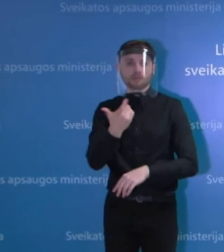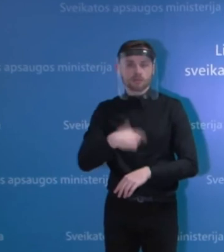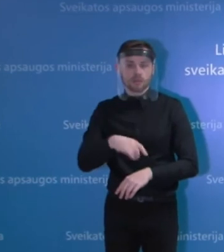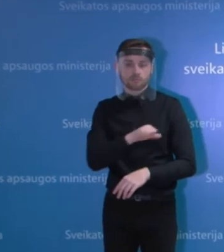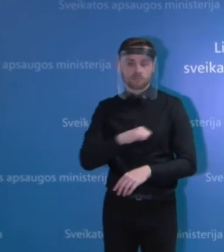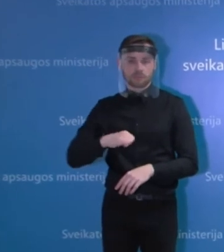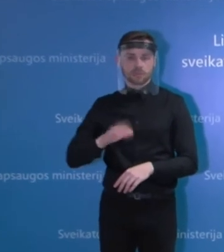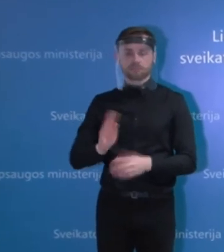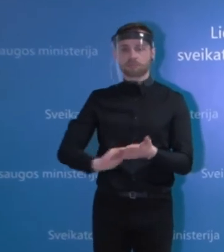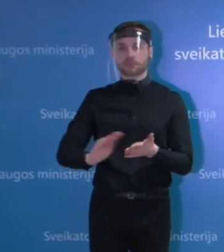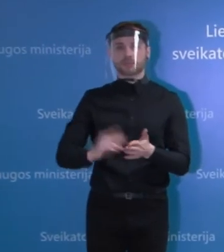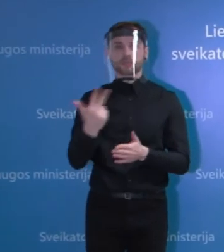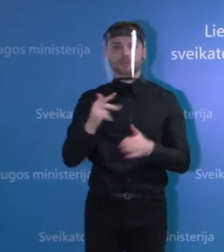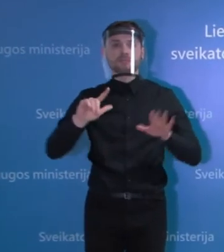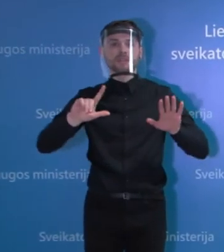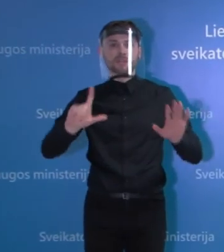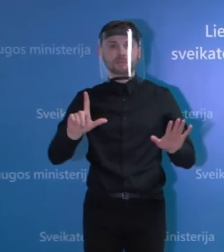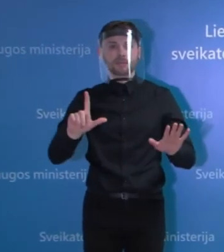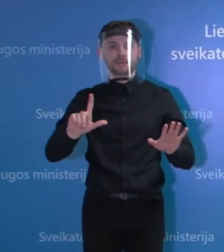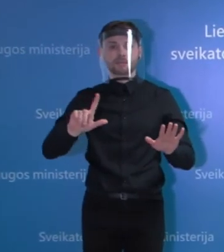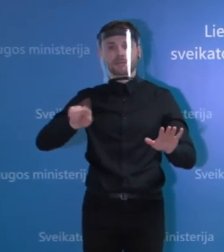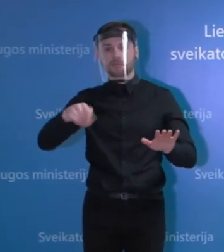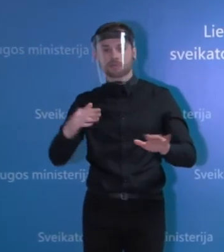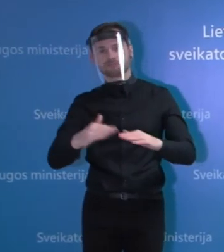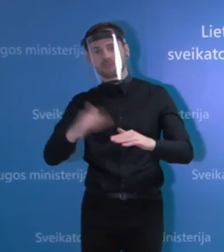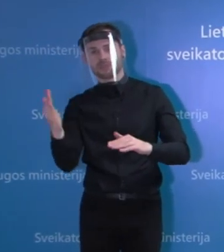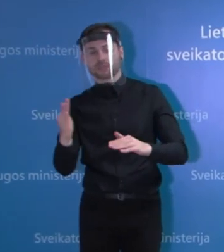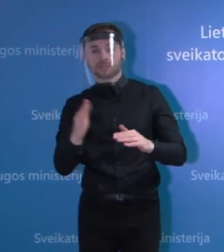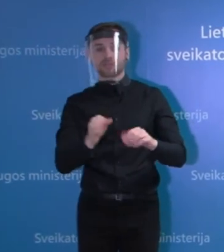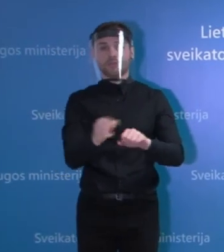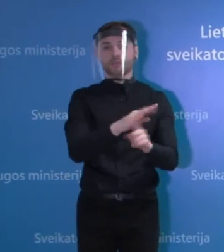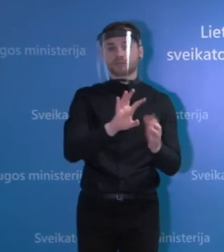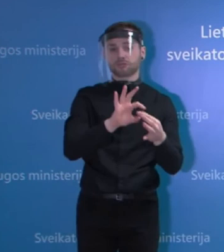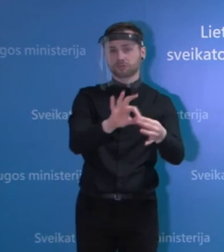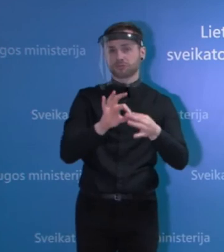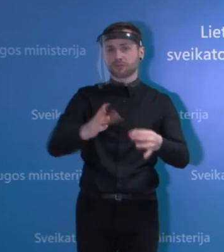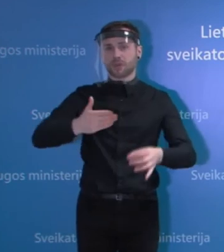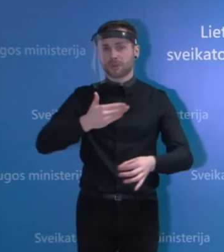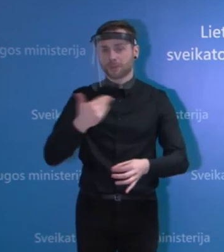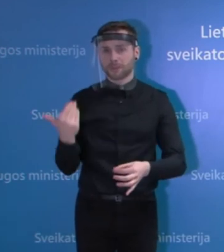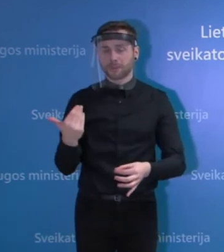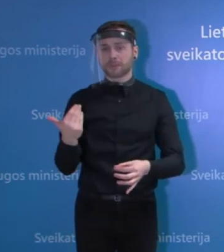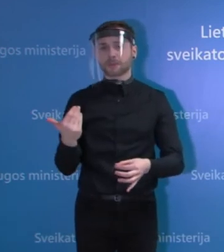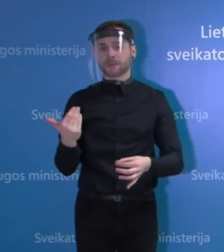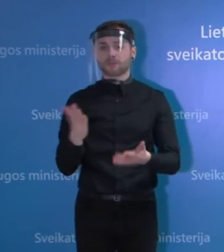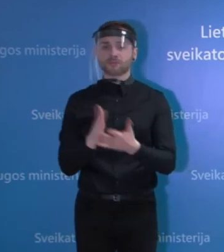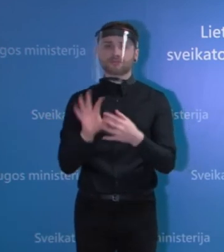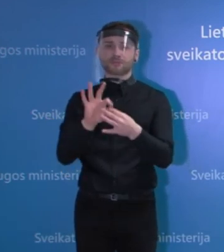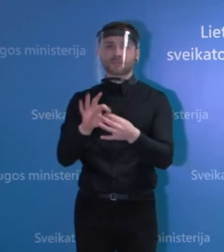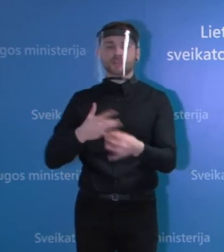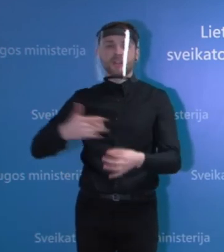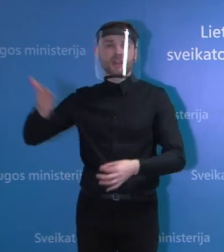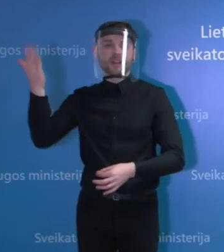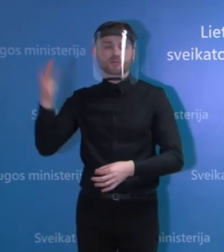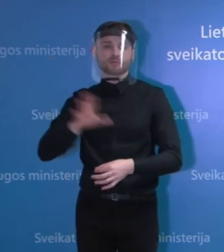parašys, kad ta 37 ar didesnė temperatūra yra nesusijusi su COVID virusu, o susijusi su kokia